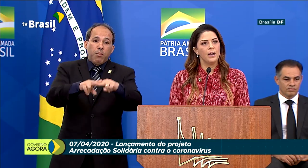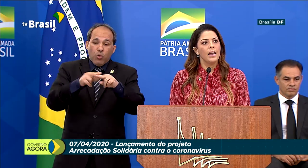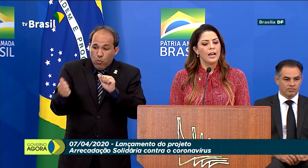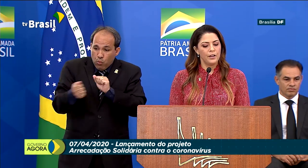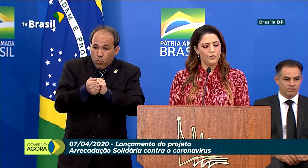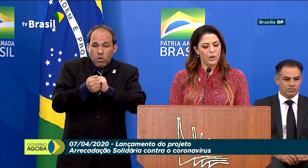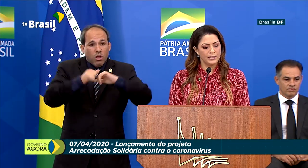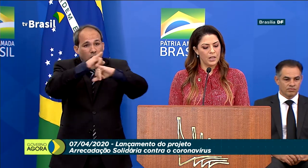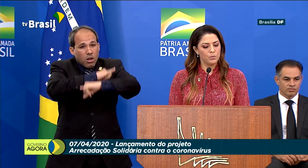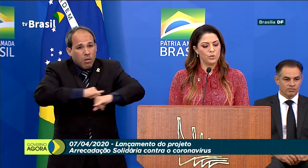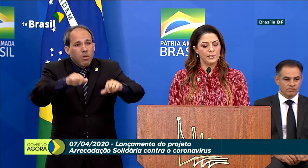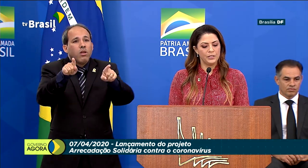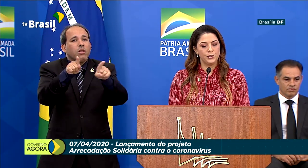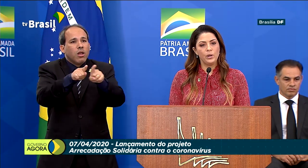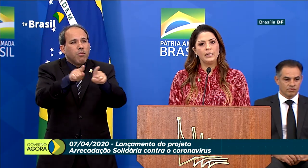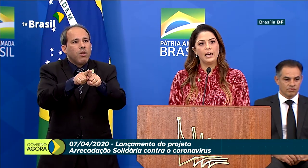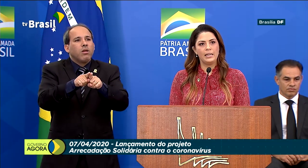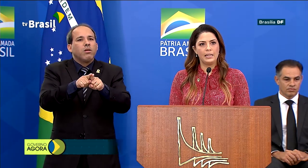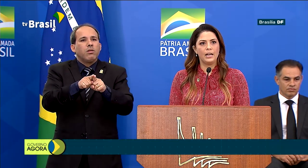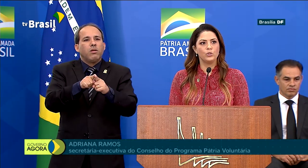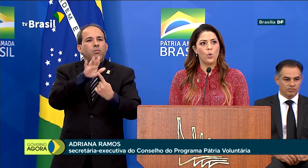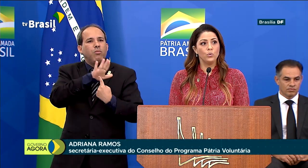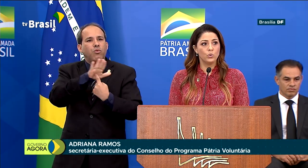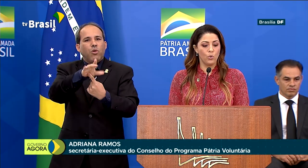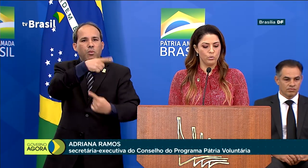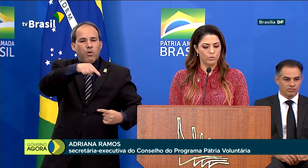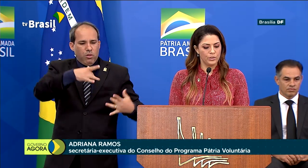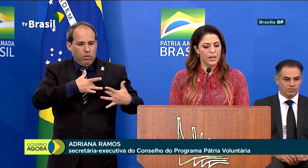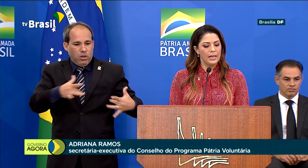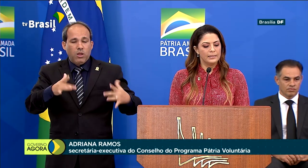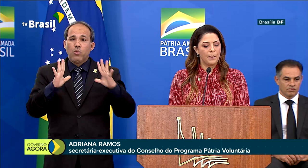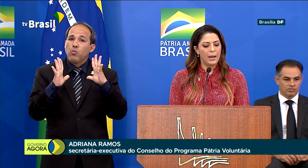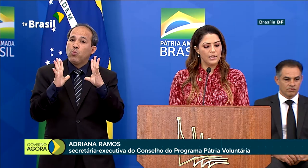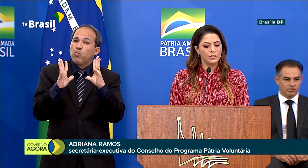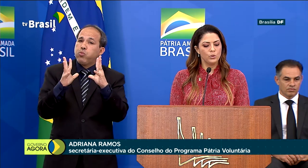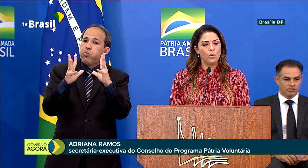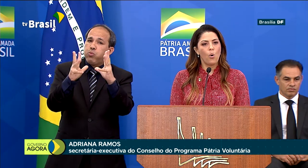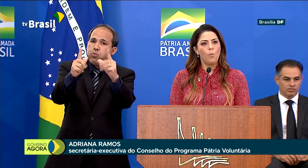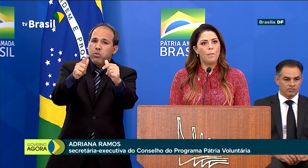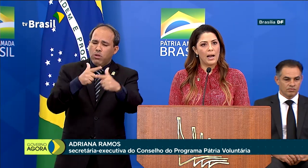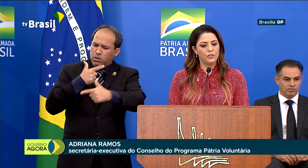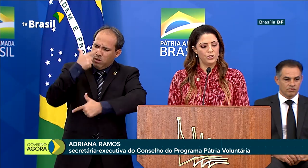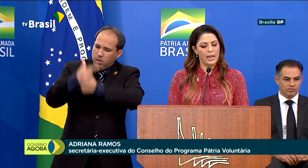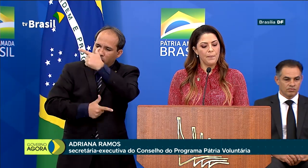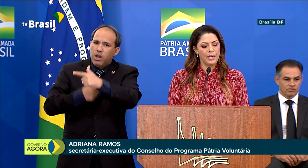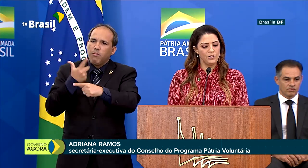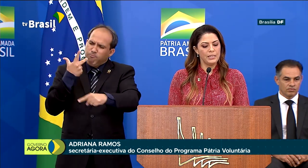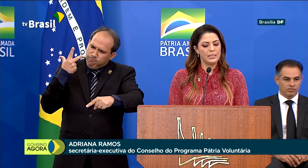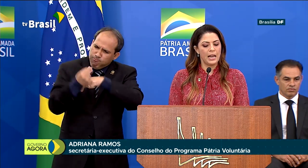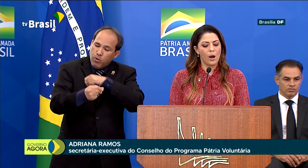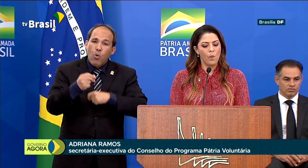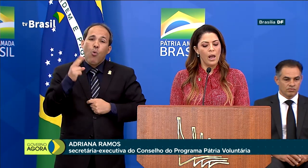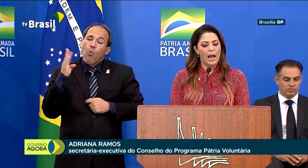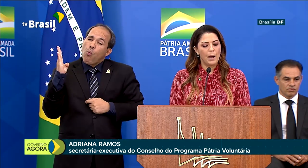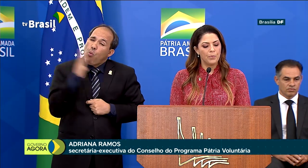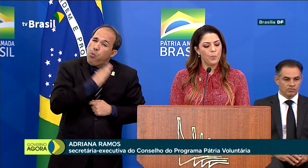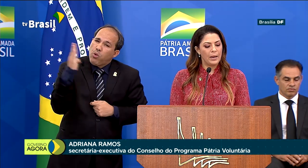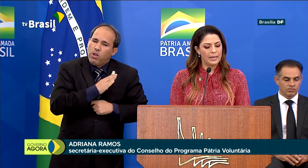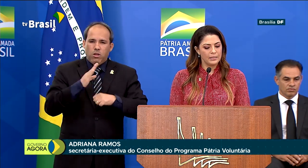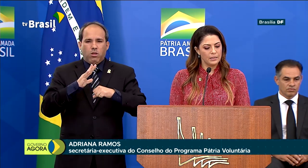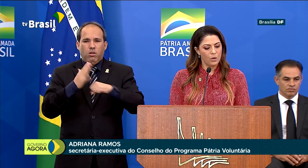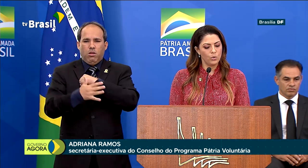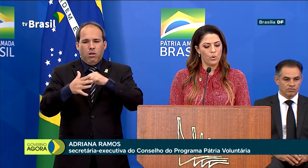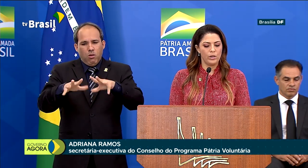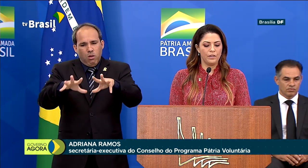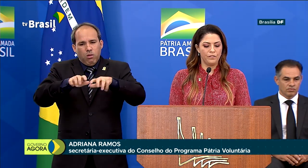campanha, reforçamos nossa solidariedade com todos, trabalhando no combate emergencial à